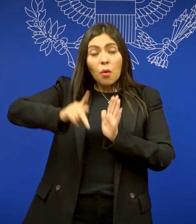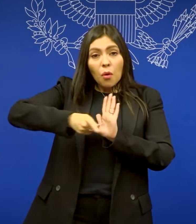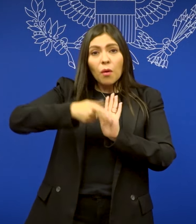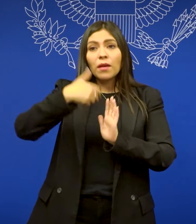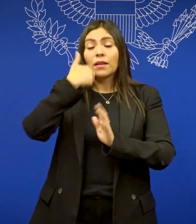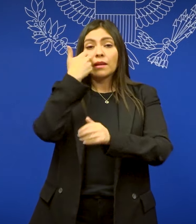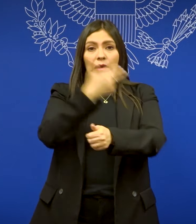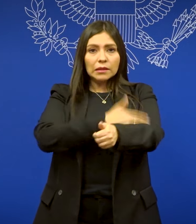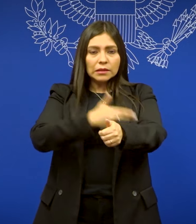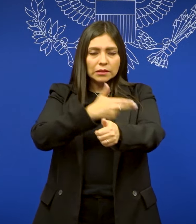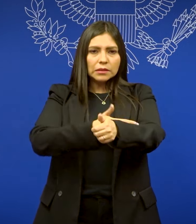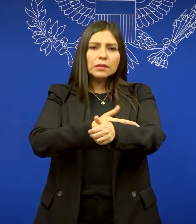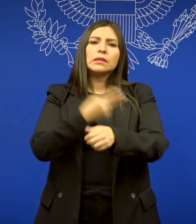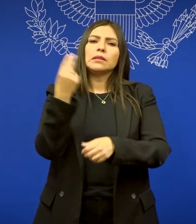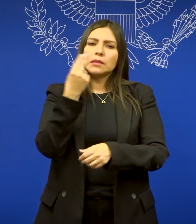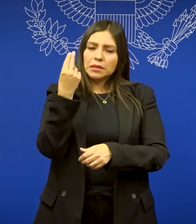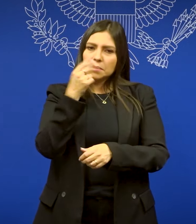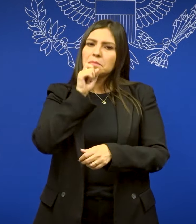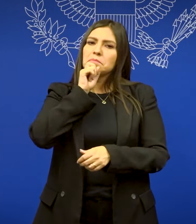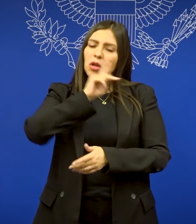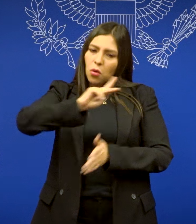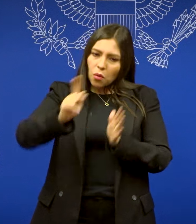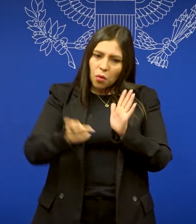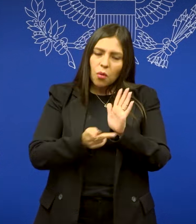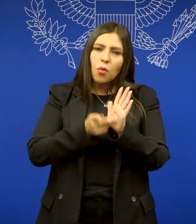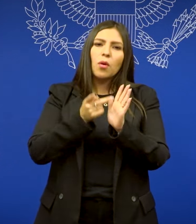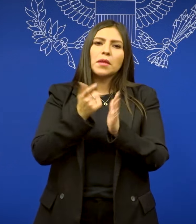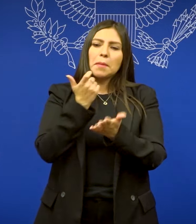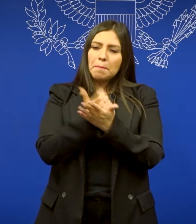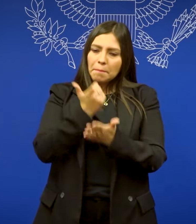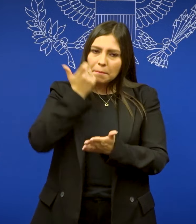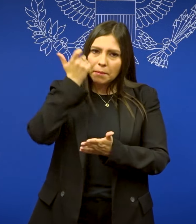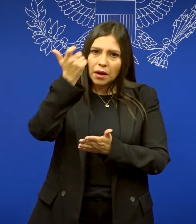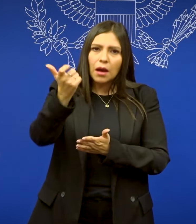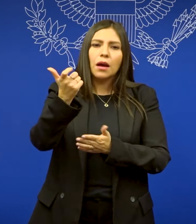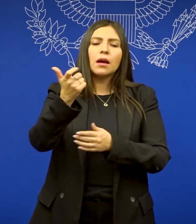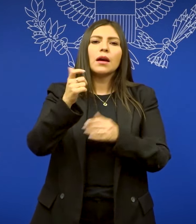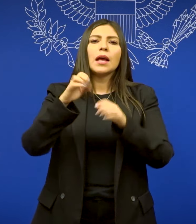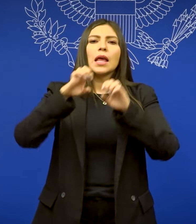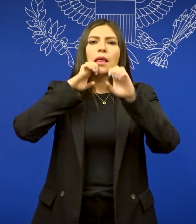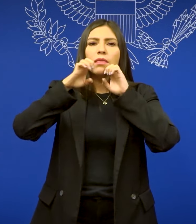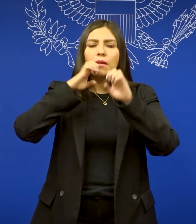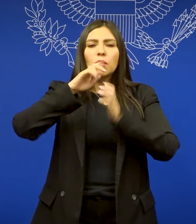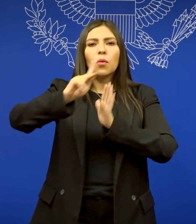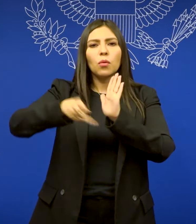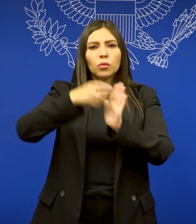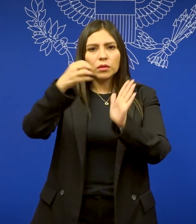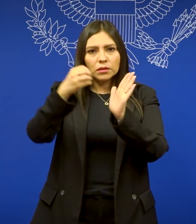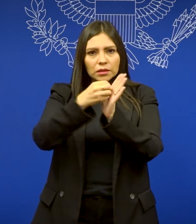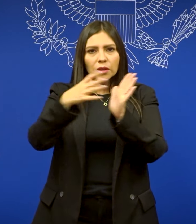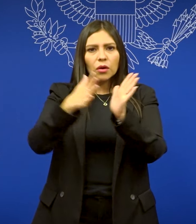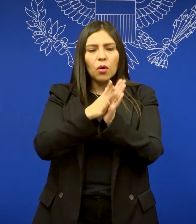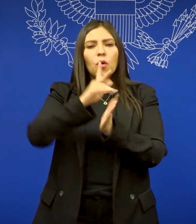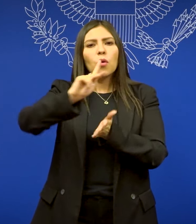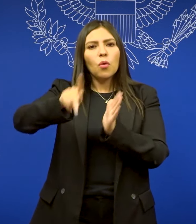solicitante desea volver a presentar una solicitud, deberá volver a pagar la cuota, programar otra entrevista y